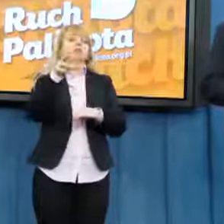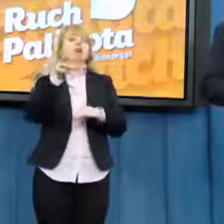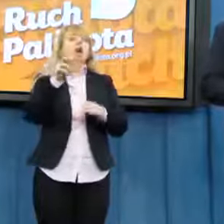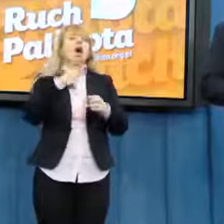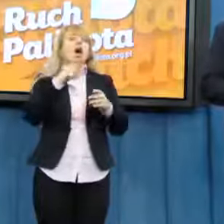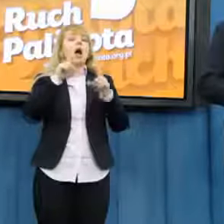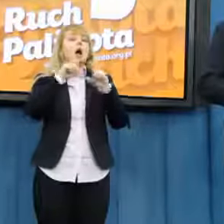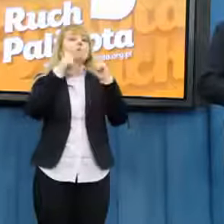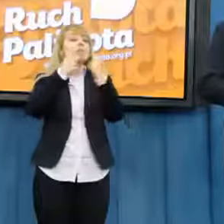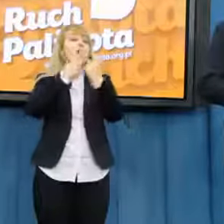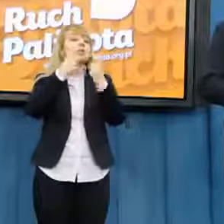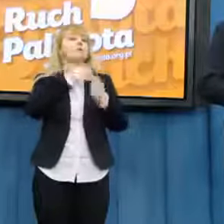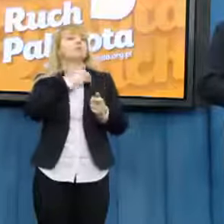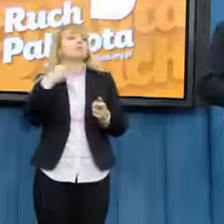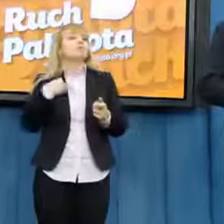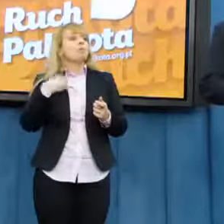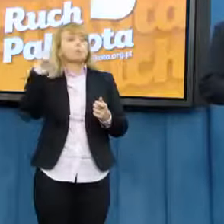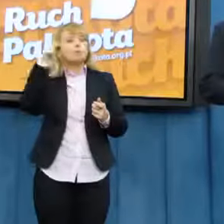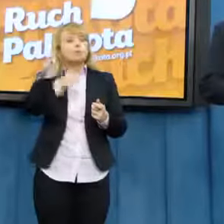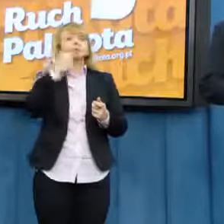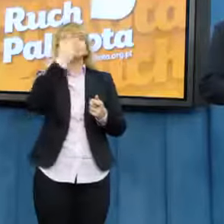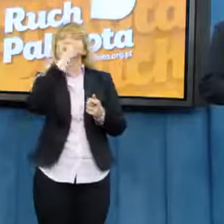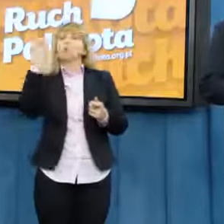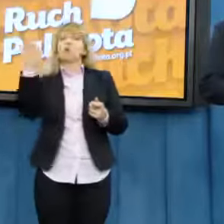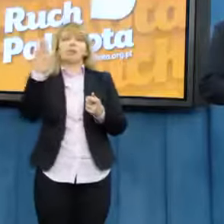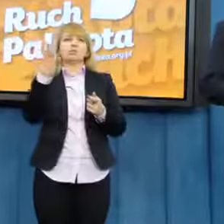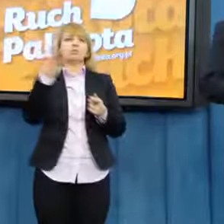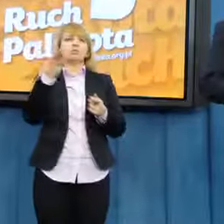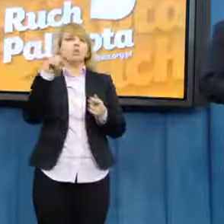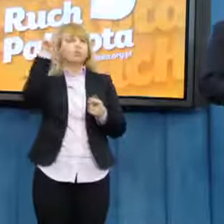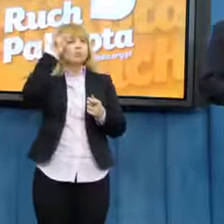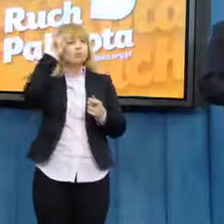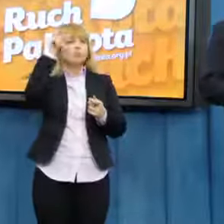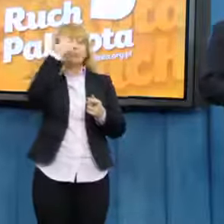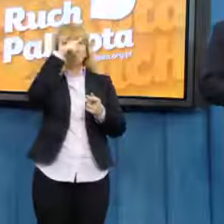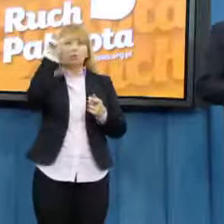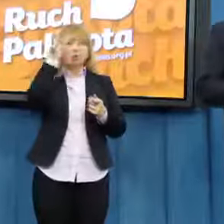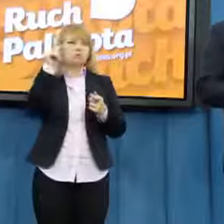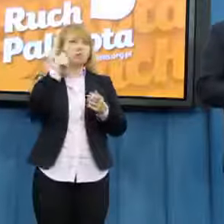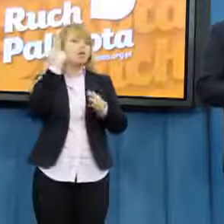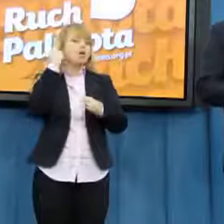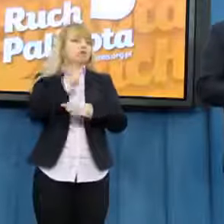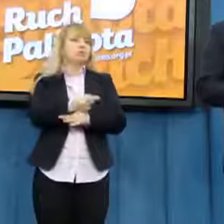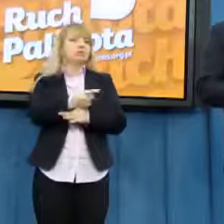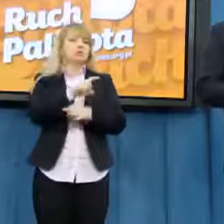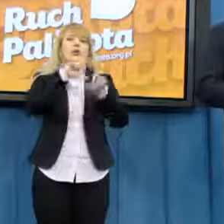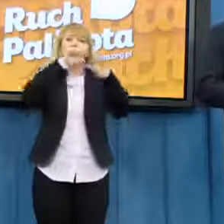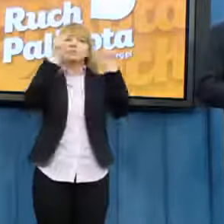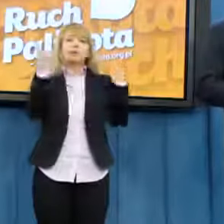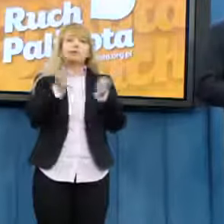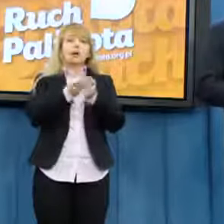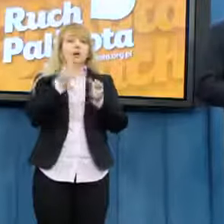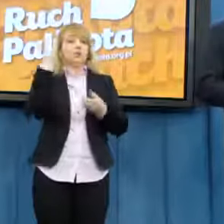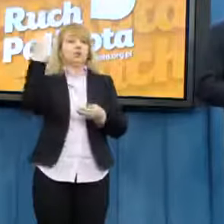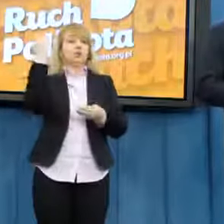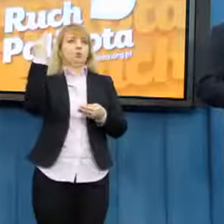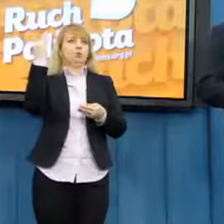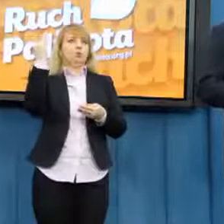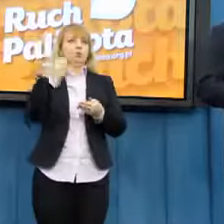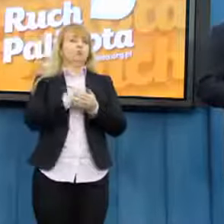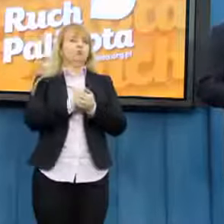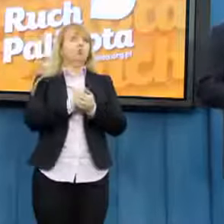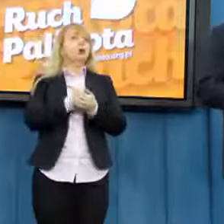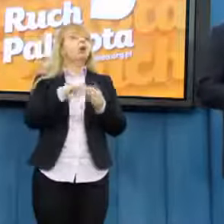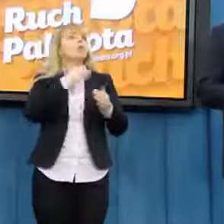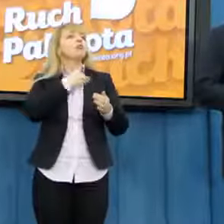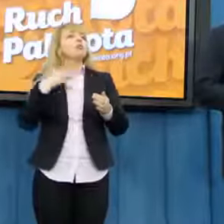parlament polski powinien reprezentować ludzki punkt widzenia, czyli całego społeczeństwa. W Polsce mamy do